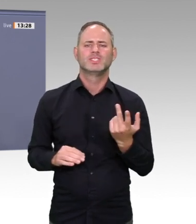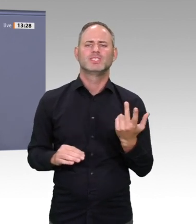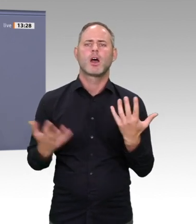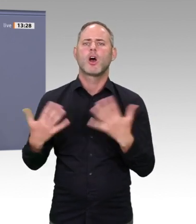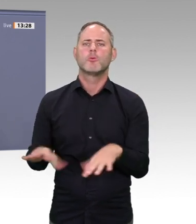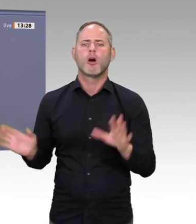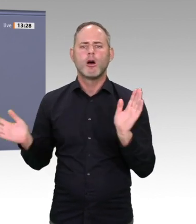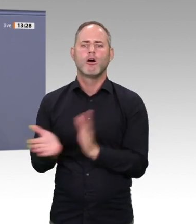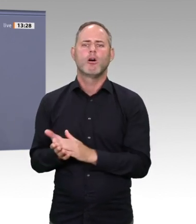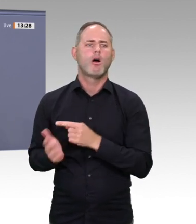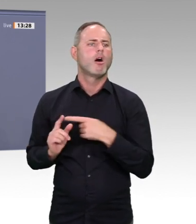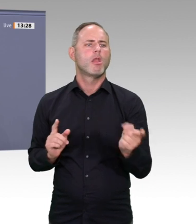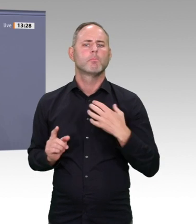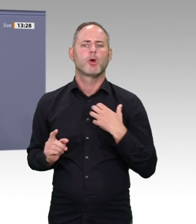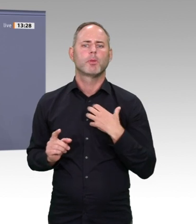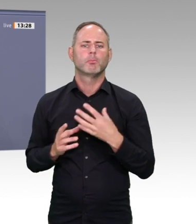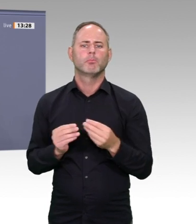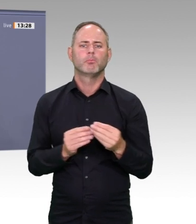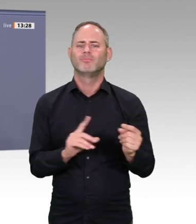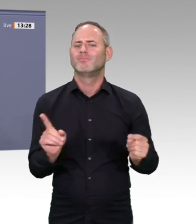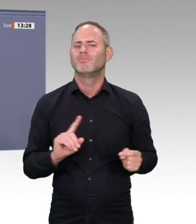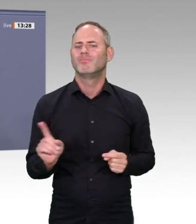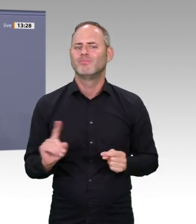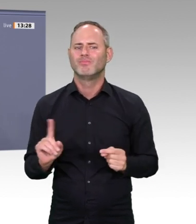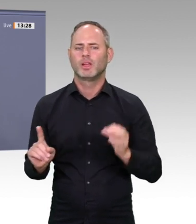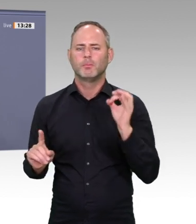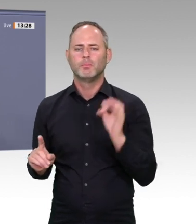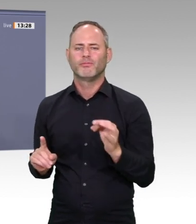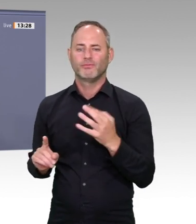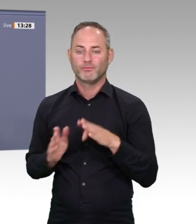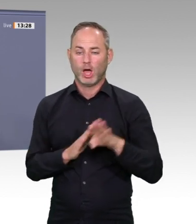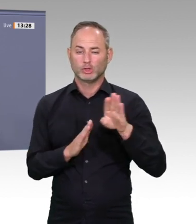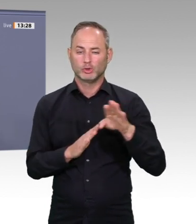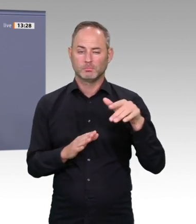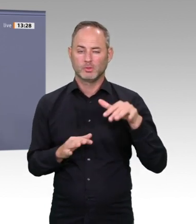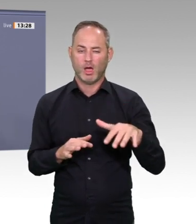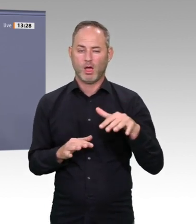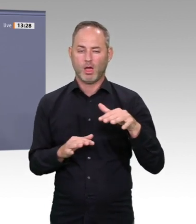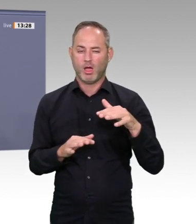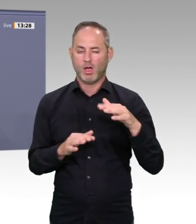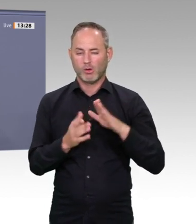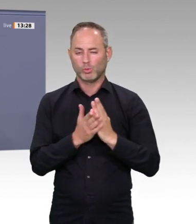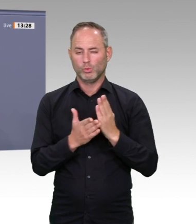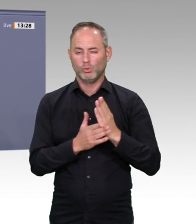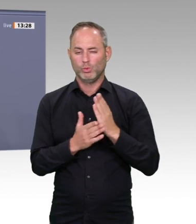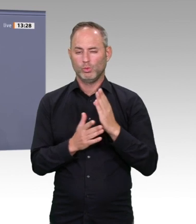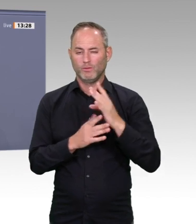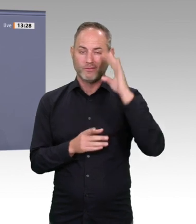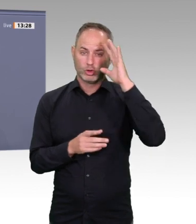eine gesellschaftliche Transformation, also auch um gesellschaftliche, um soziale Innovation, um Dinge, die uns alle